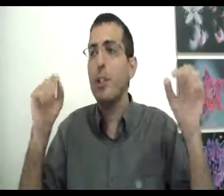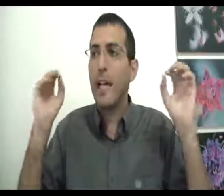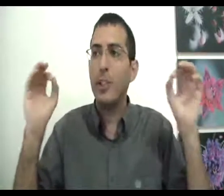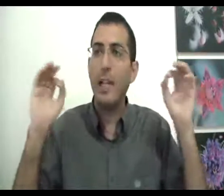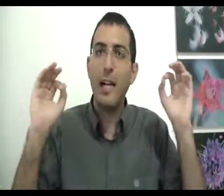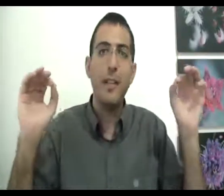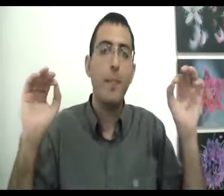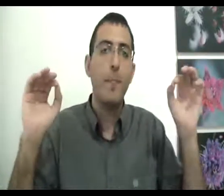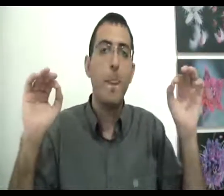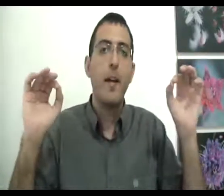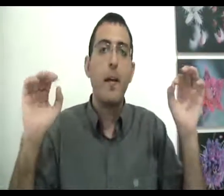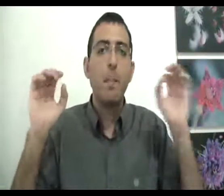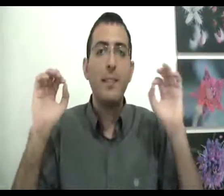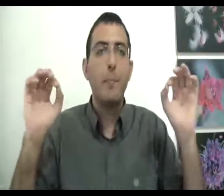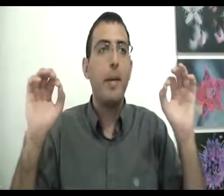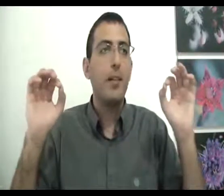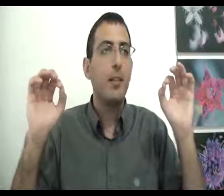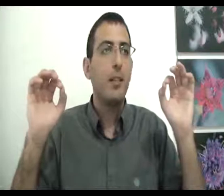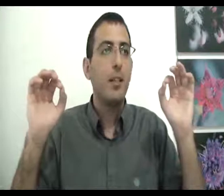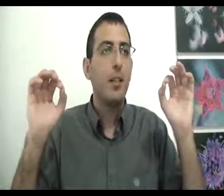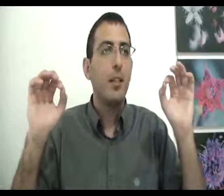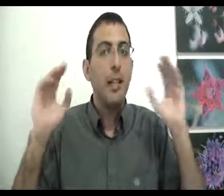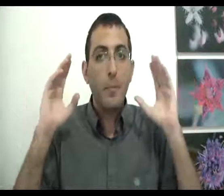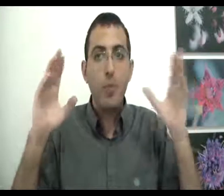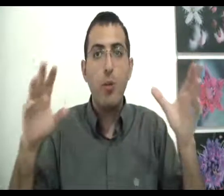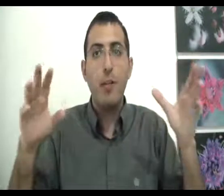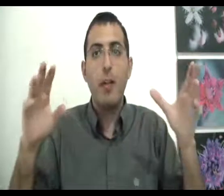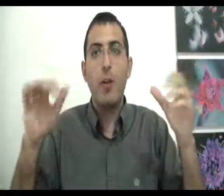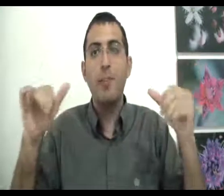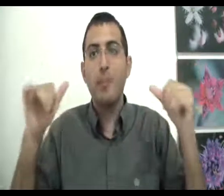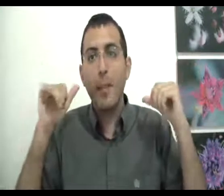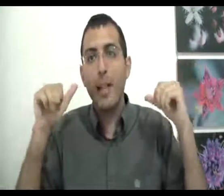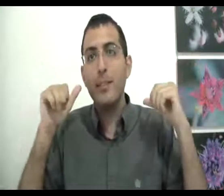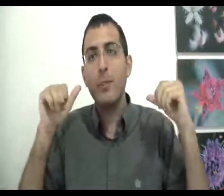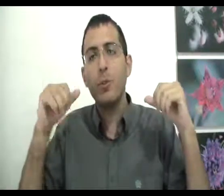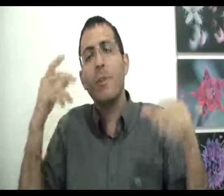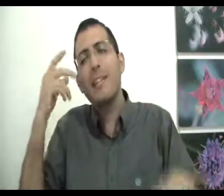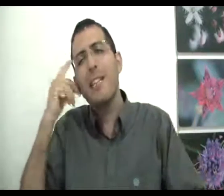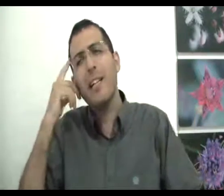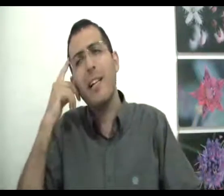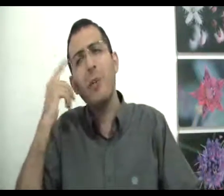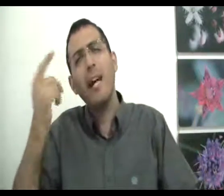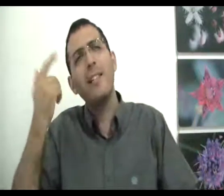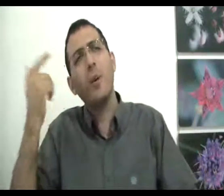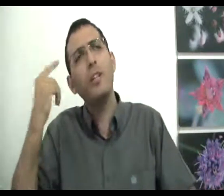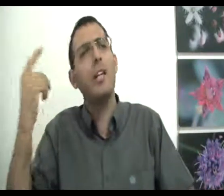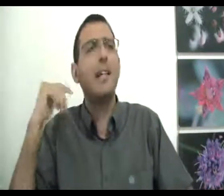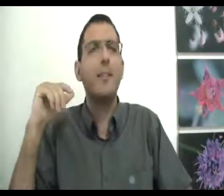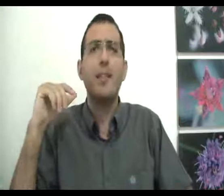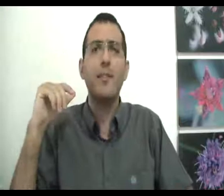שכאשר האדם מספר למישהו אחר או מספר לעצמו שהוא מנסה להיזכר, אתה יודע, אני זוכר שקרה דבר הזה